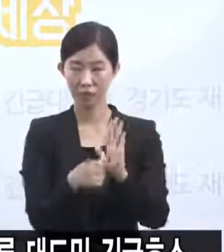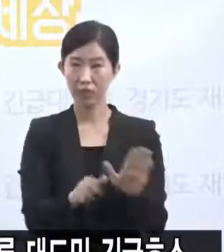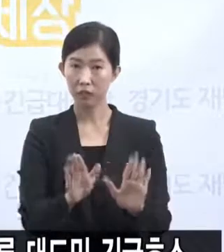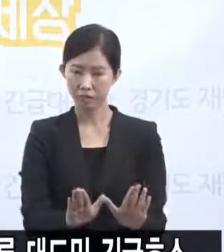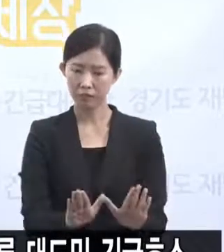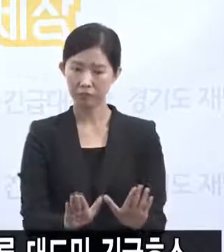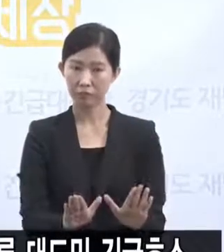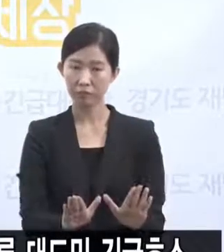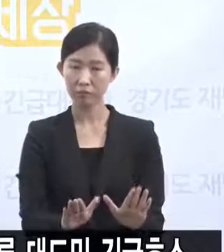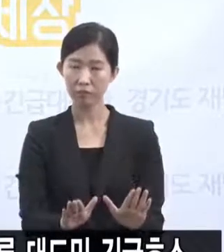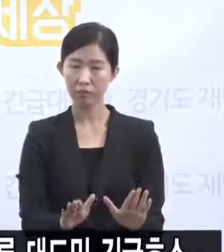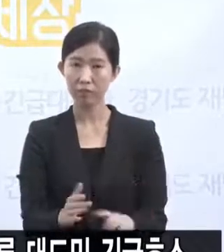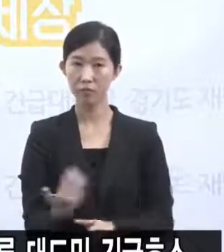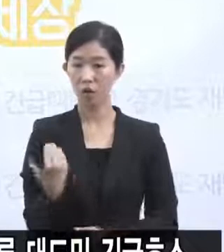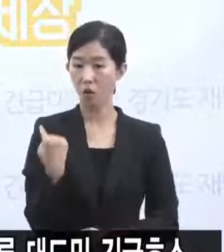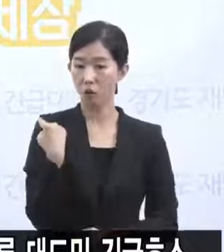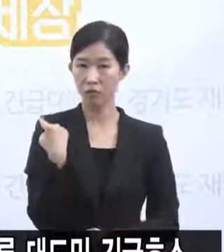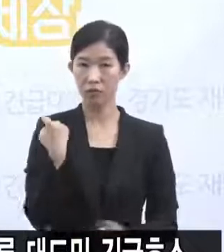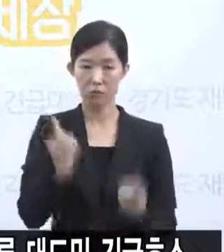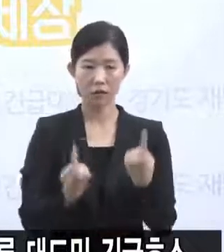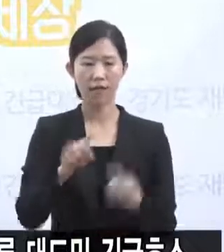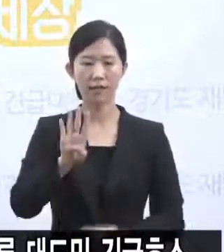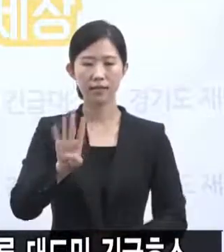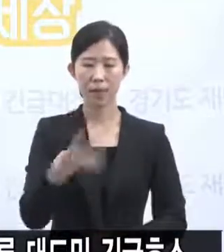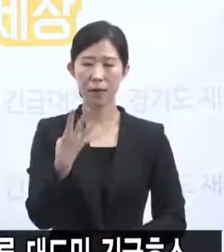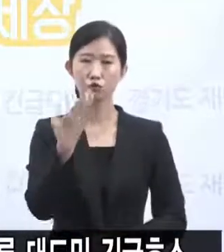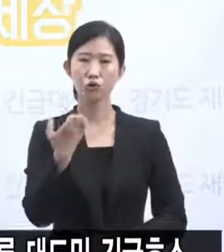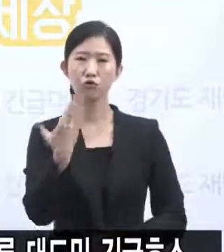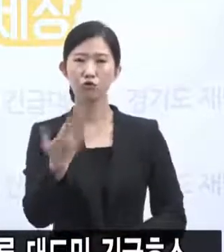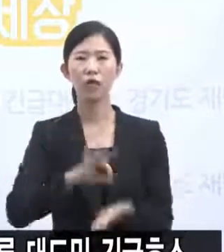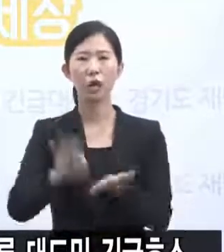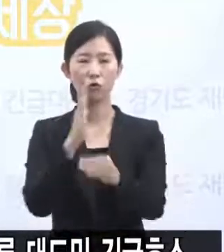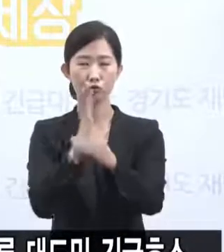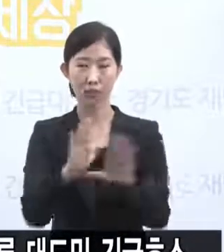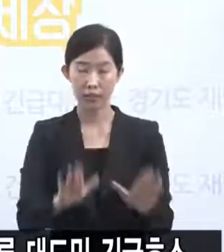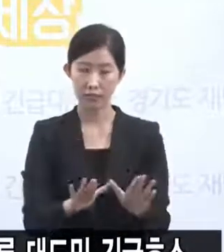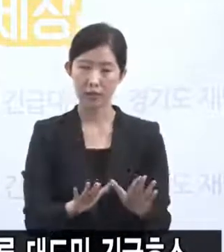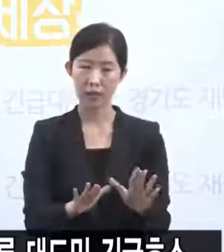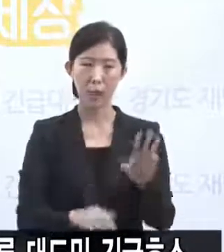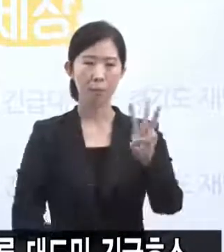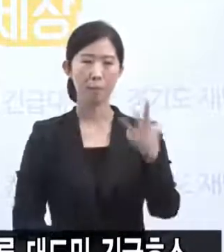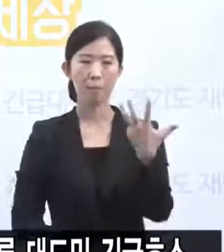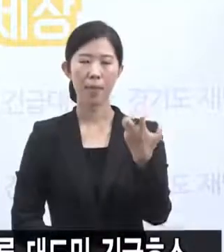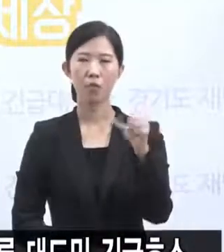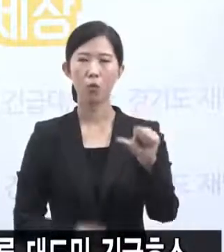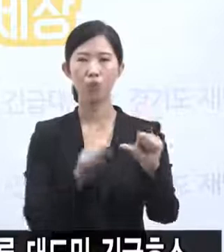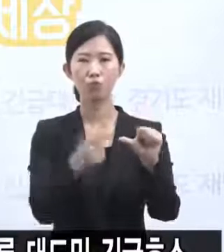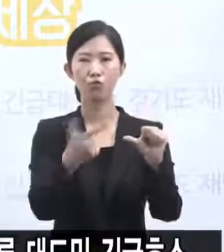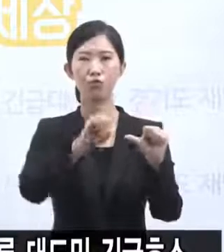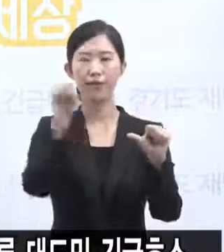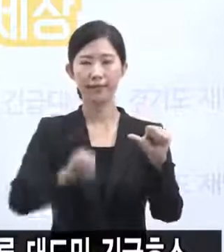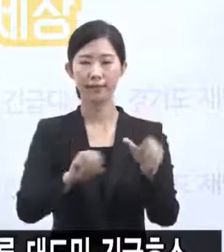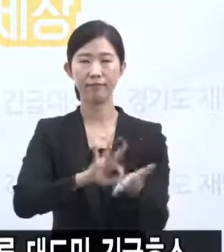현재 지난 0시 기준 499병상을 사용하고 있어서 퍼센트로는 85.6% 정도의 가동률을